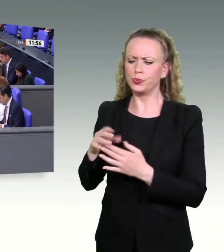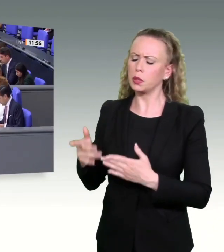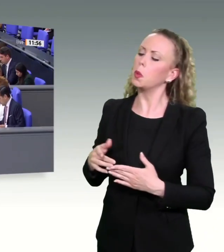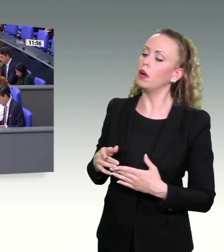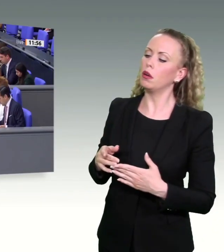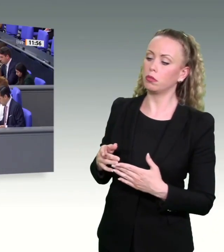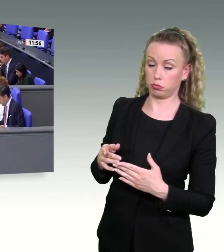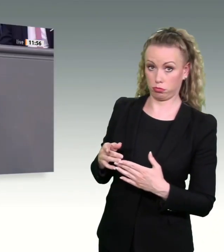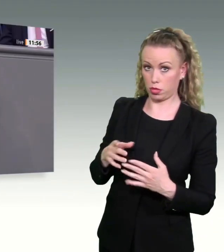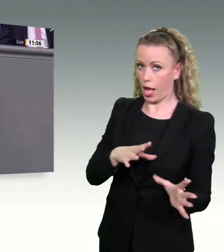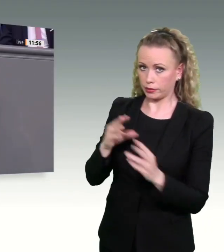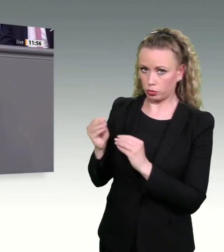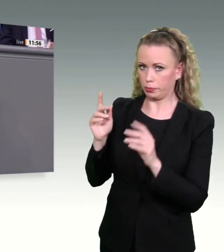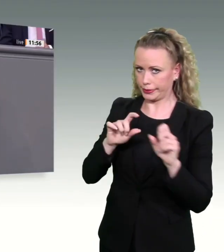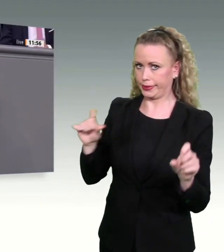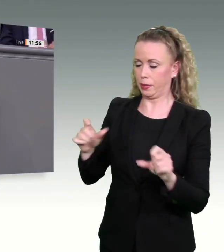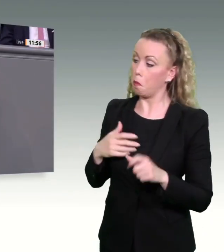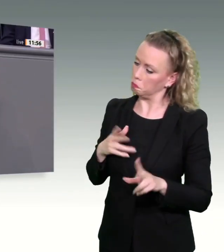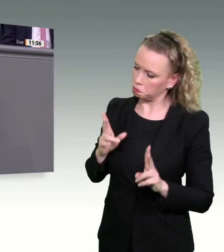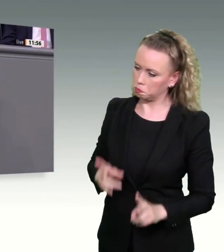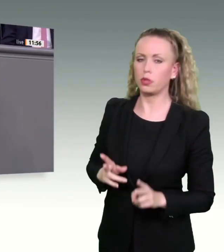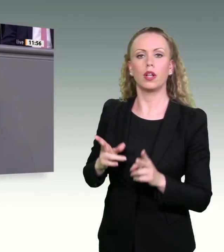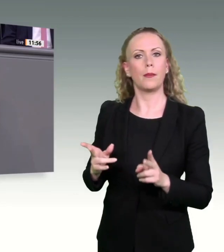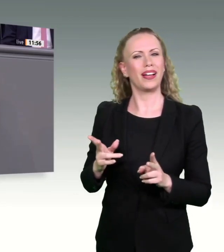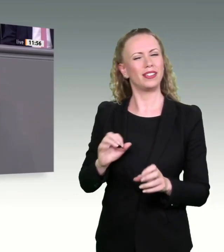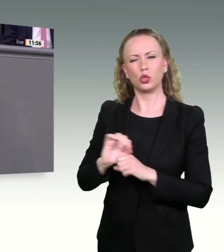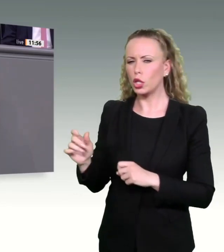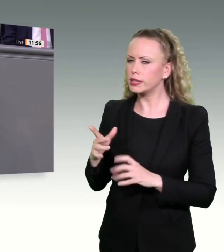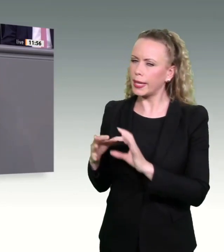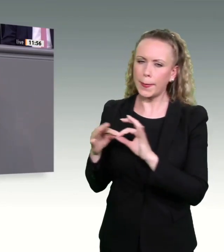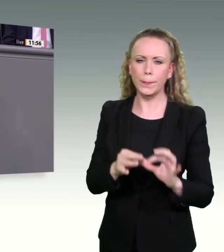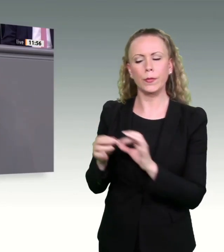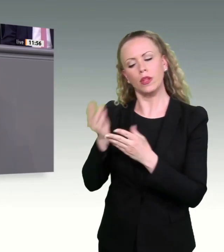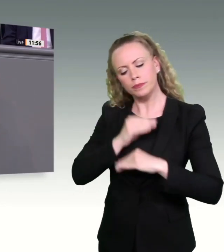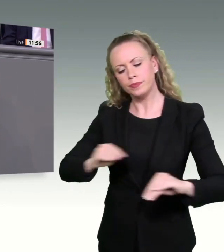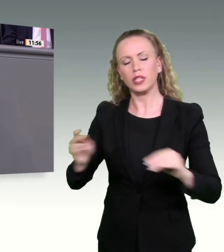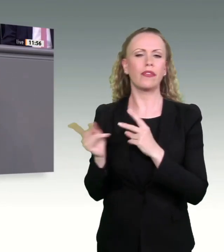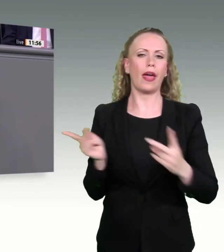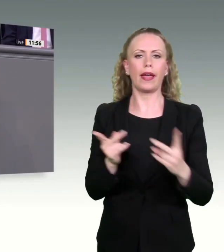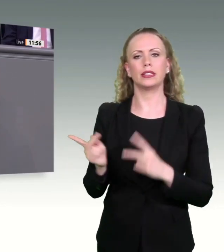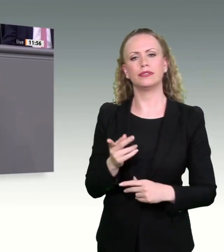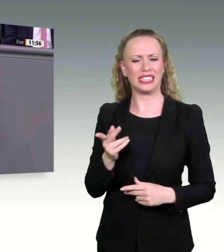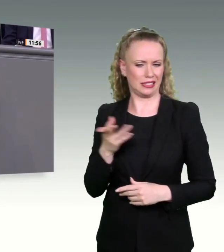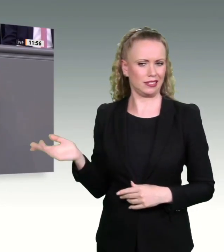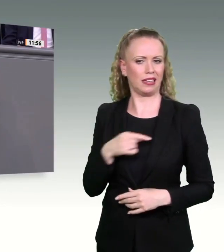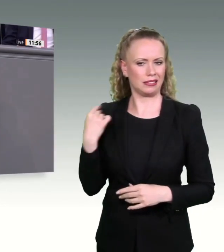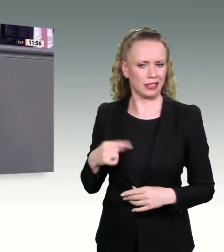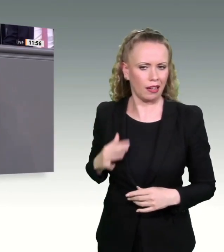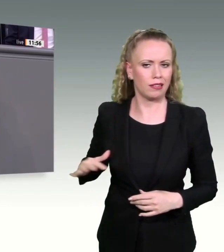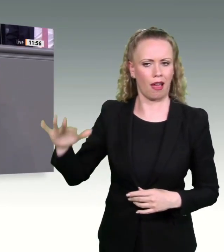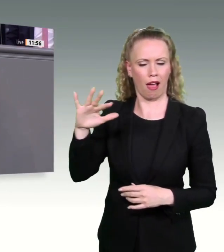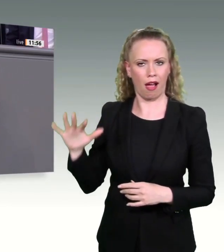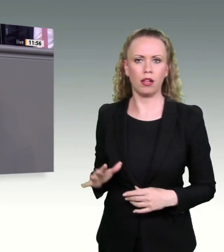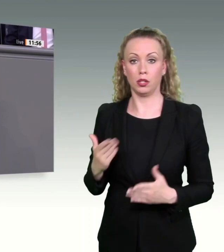sind Meilensteile in Richtung chinesischer Verhältnisse. Und die Union macht auch noch Vorschläge, wie wir am schnellsten